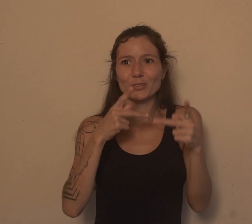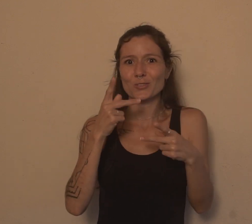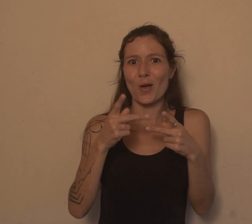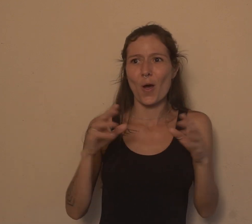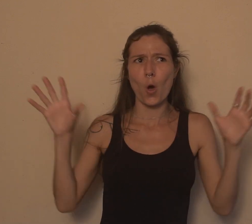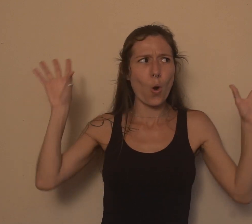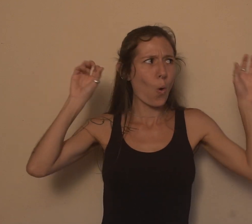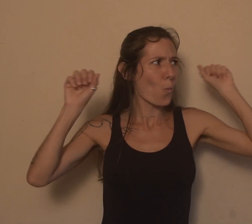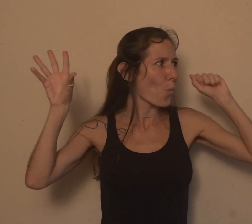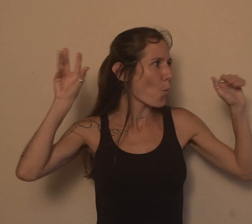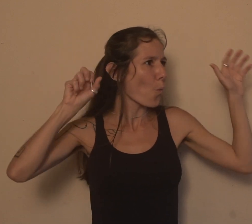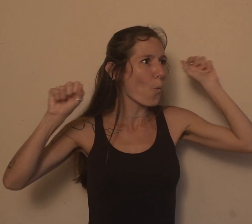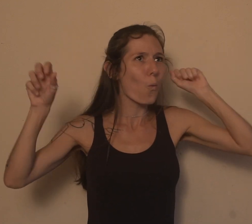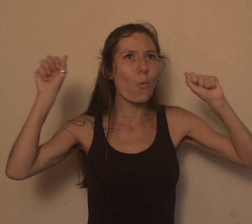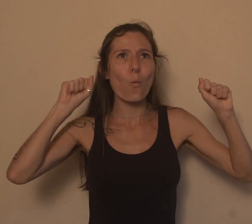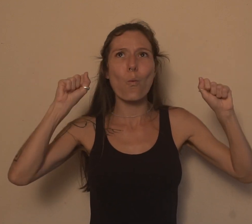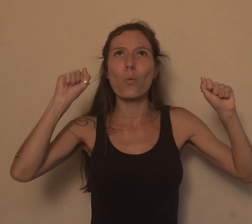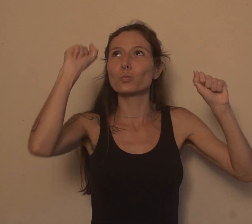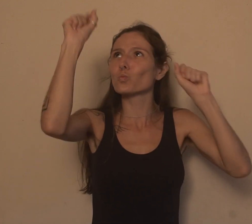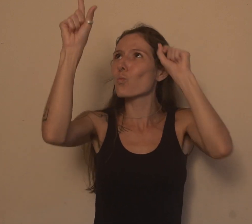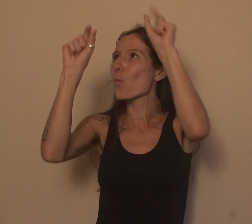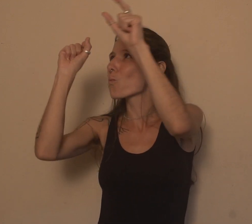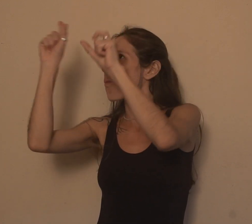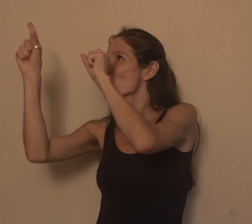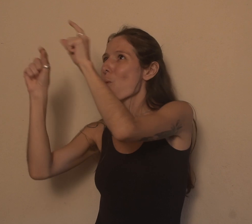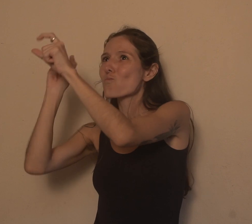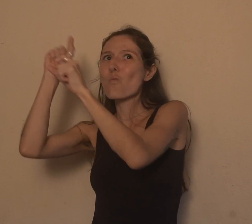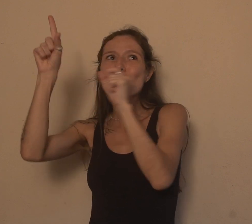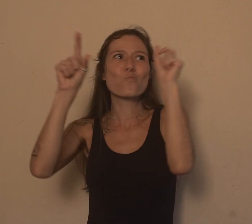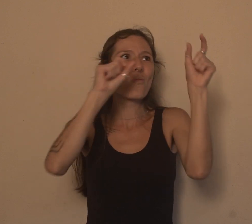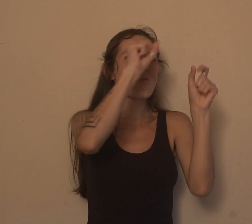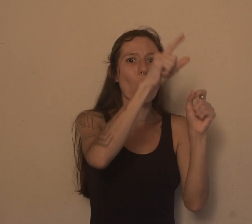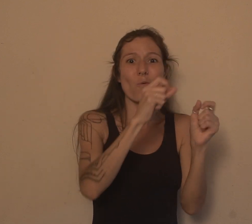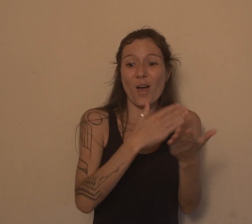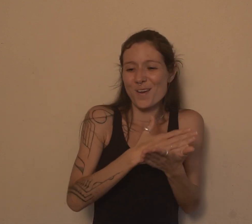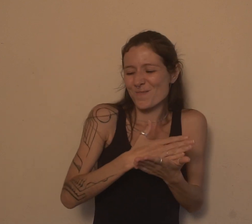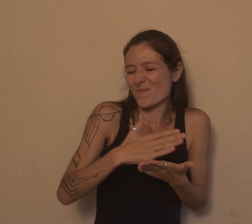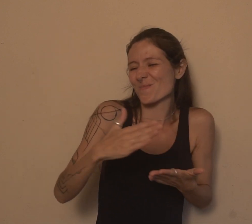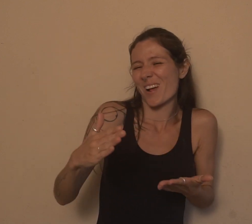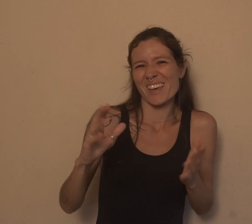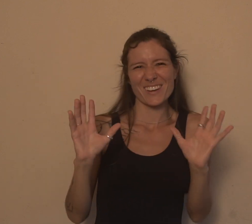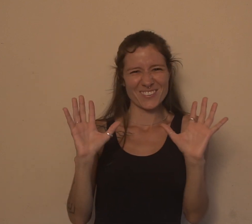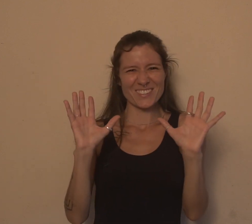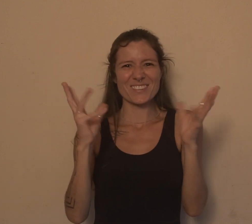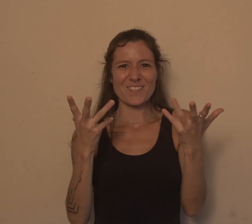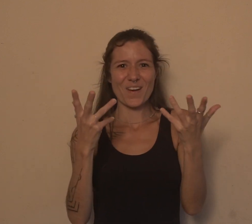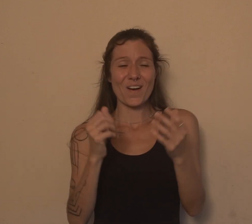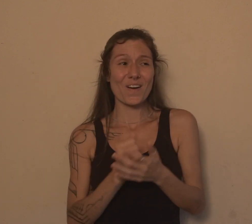tempo de terminar a conversa, a caixa rufou, foguete estourou, e folia continuou, despede da dona